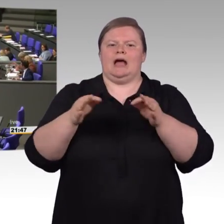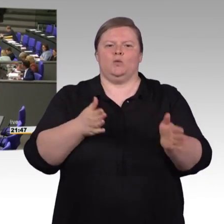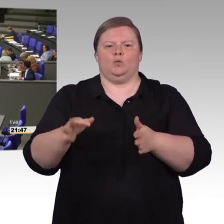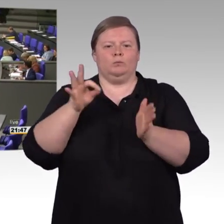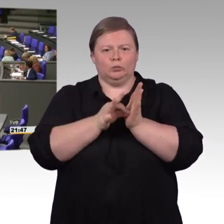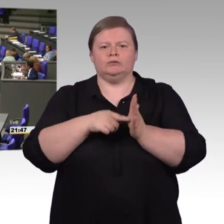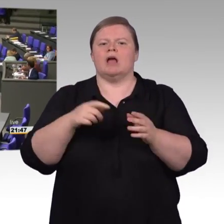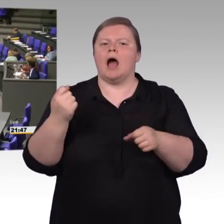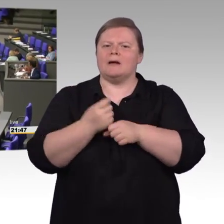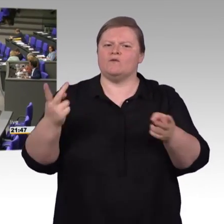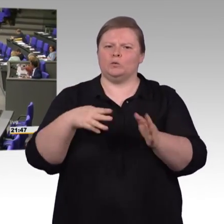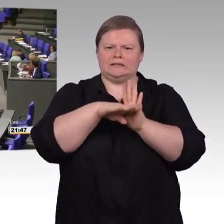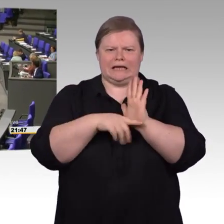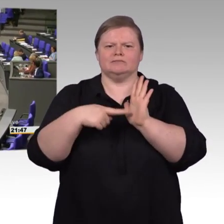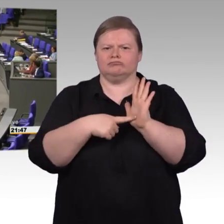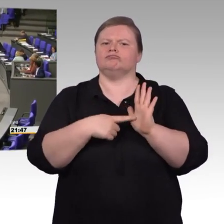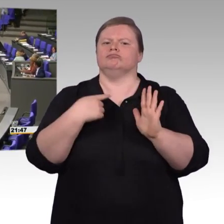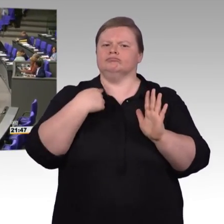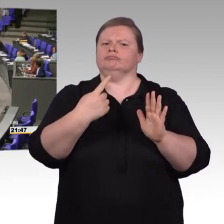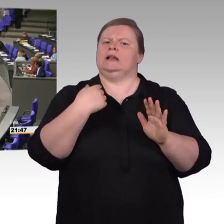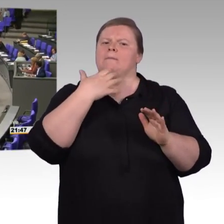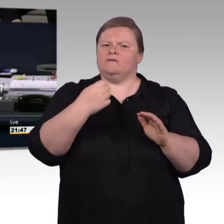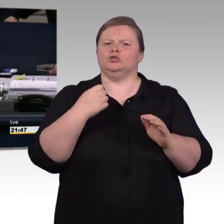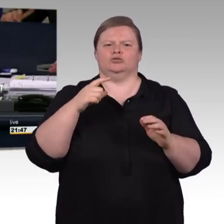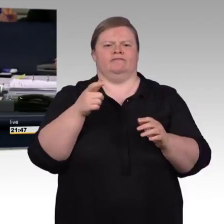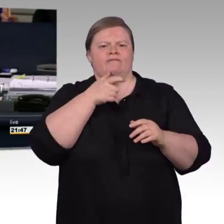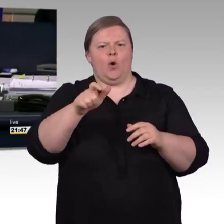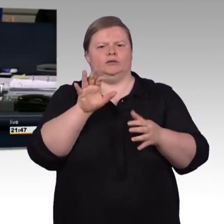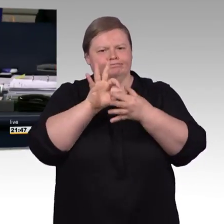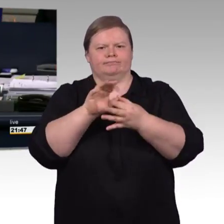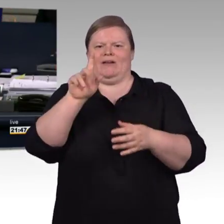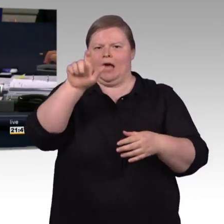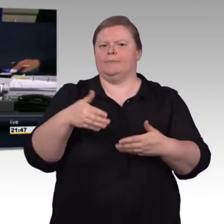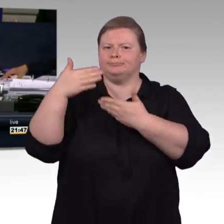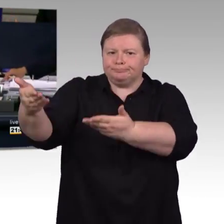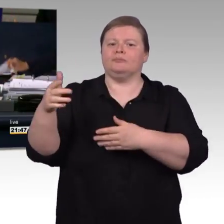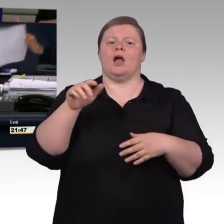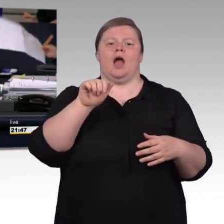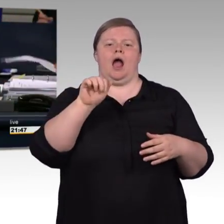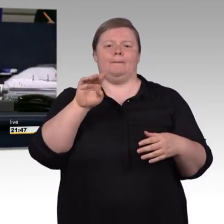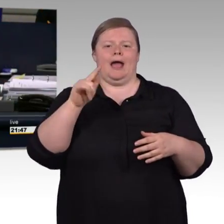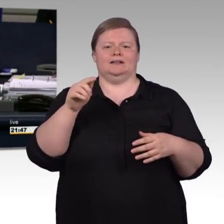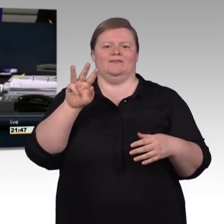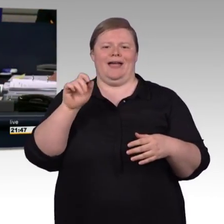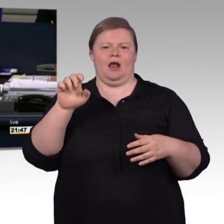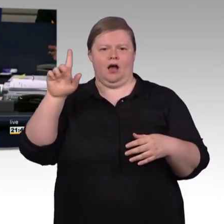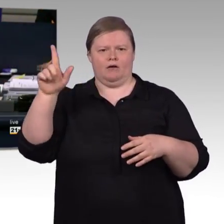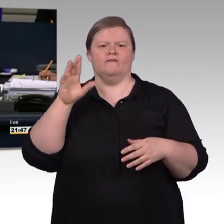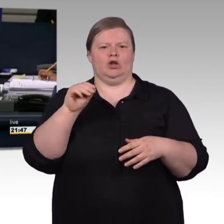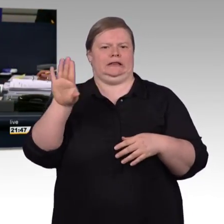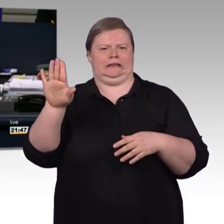Ergebnis? Gut, okay. Also, ich möchte Ihnen das Ergebnis der Abstimmung über die Beschlussempfehlung